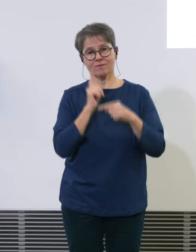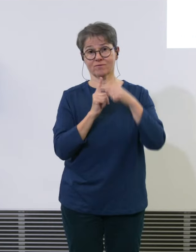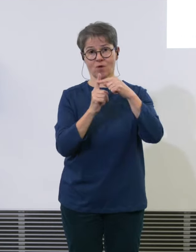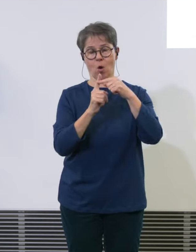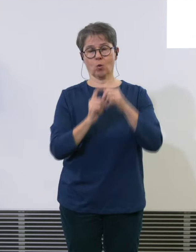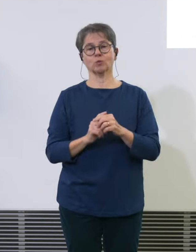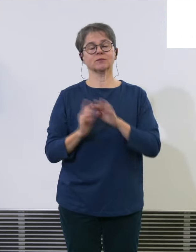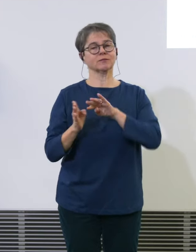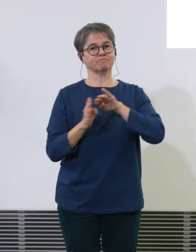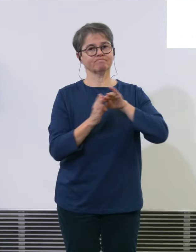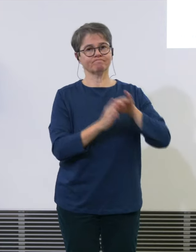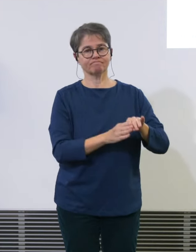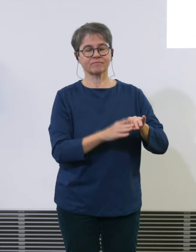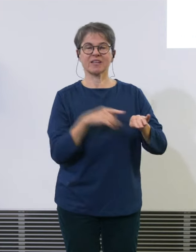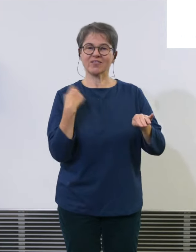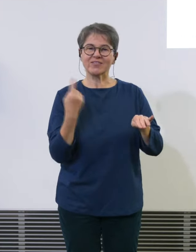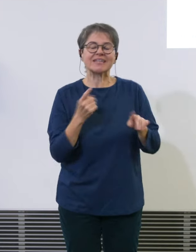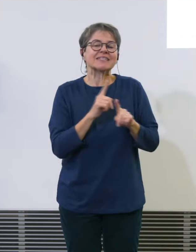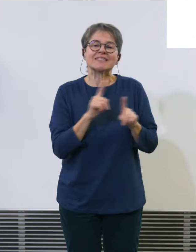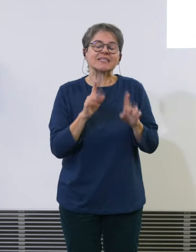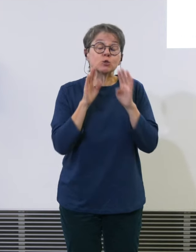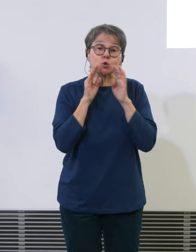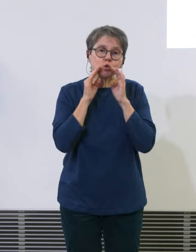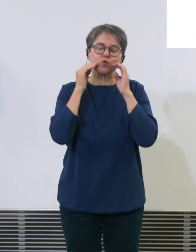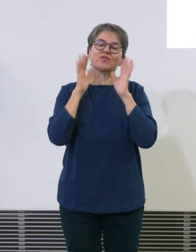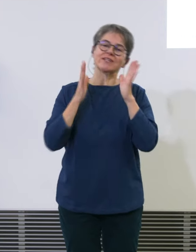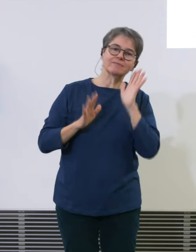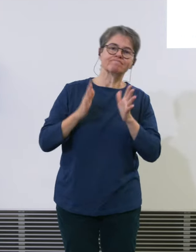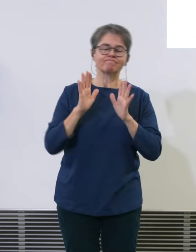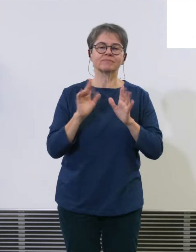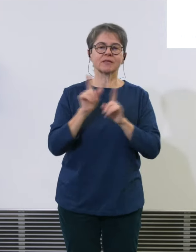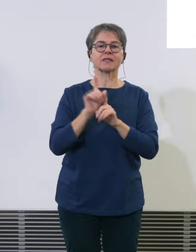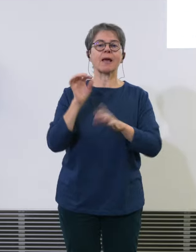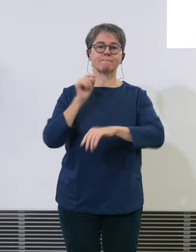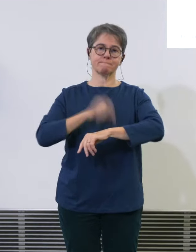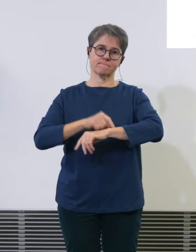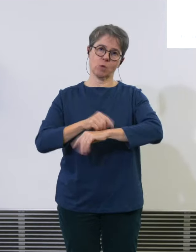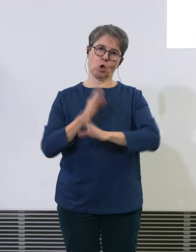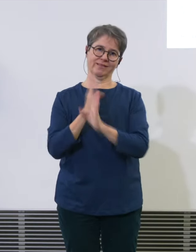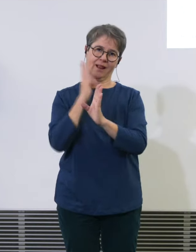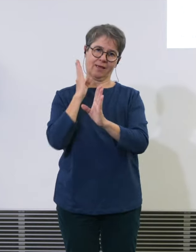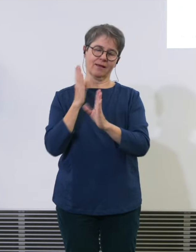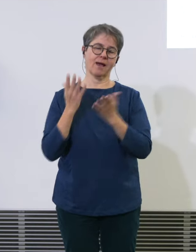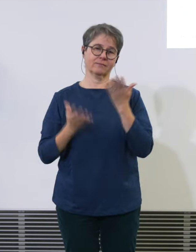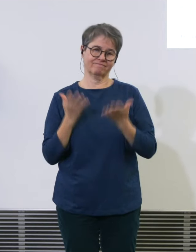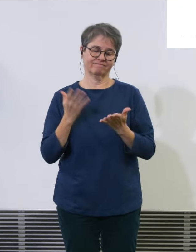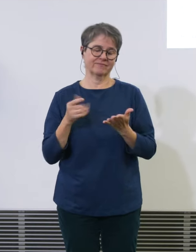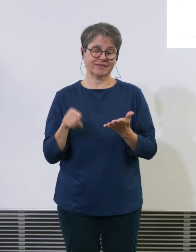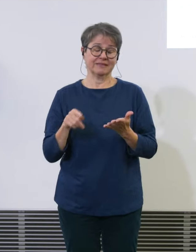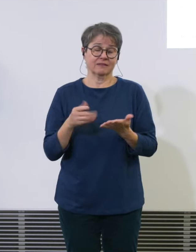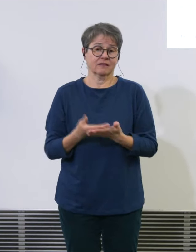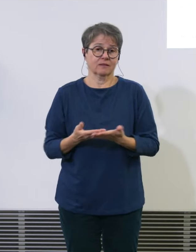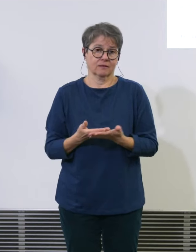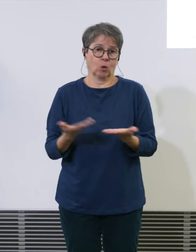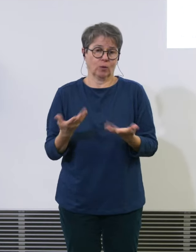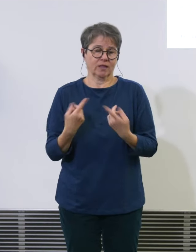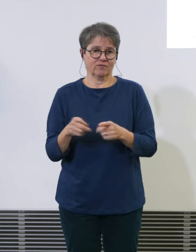ist mit der Pünktlichkeit die ist nicht dort wo man sie will aus verschiedenen Gründen einerseits natürlich gegenüber unseren